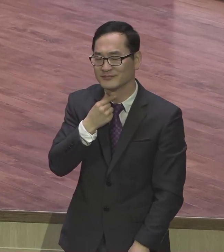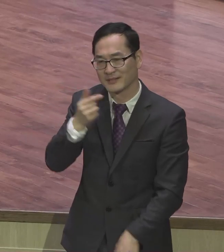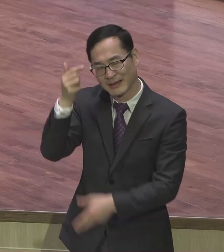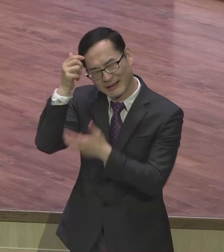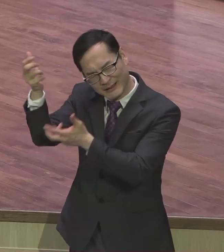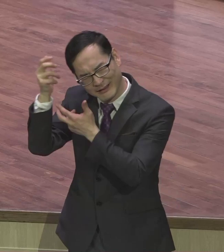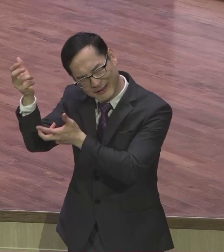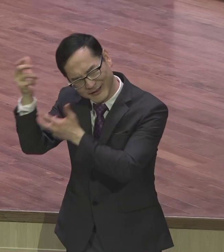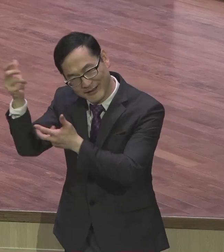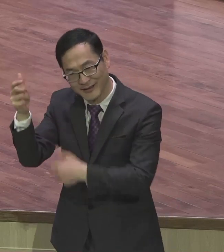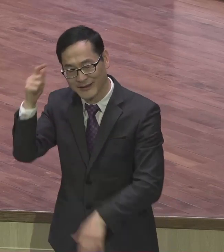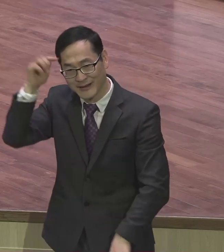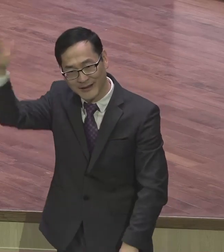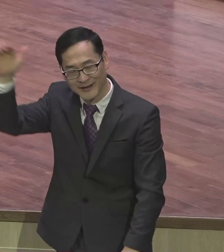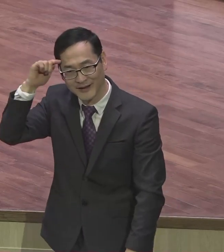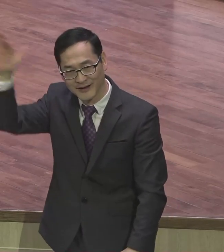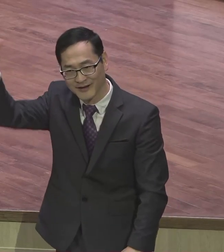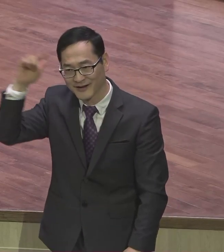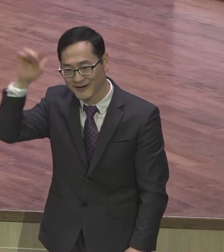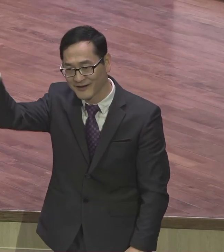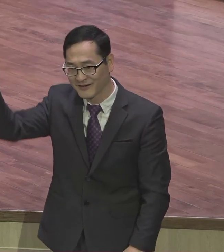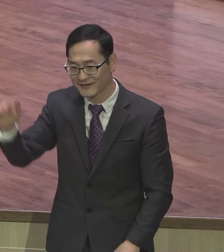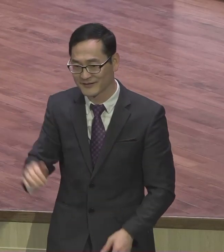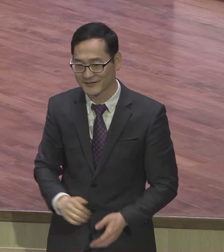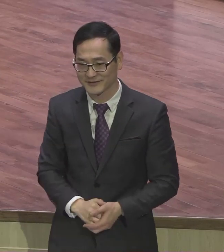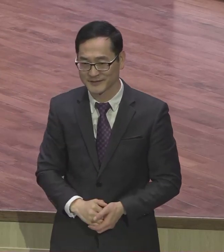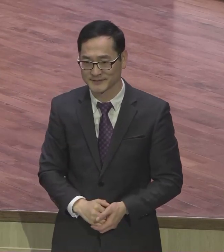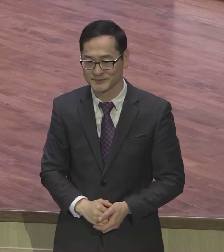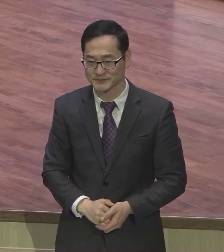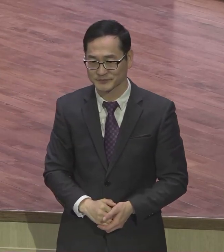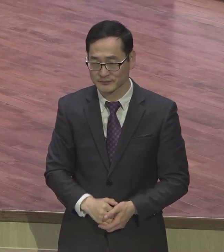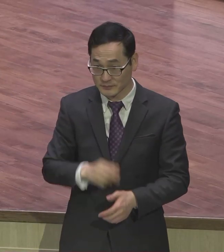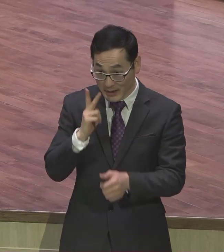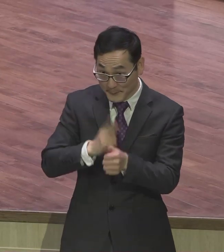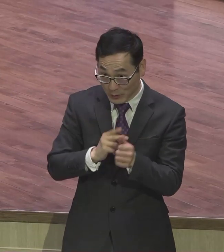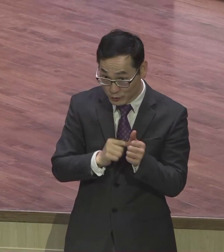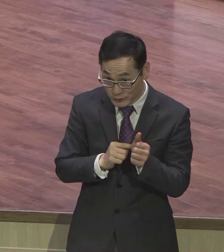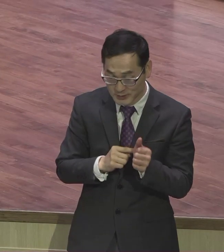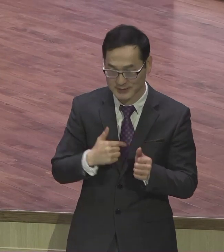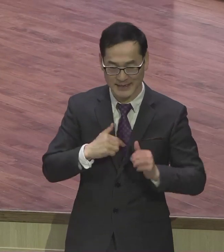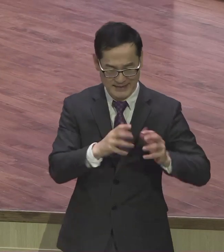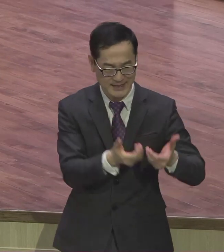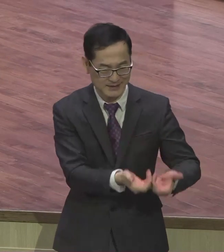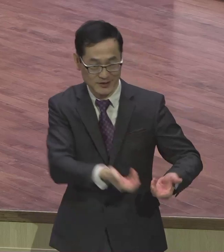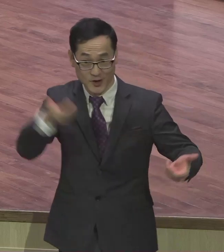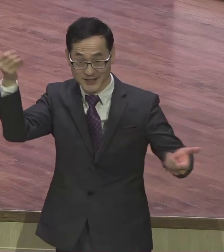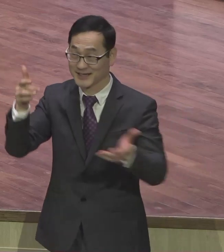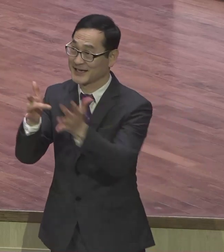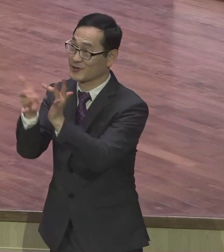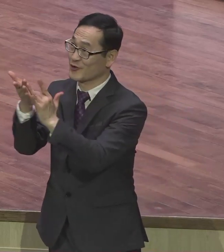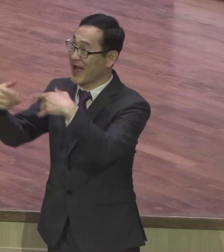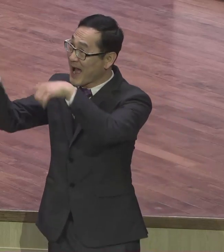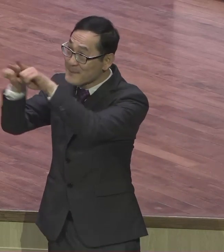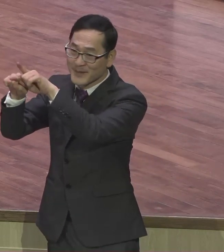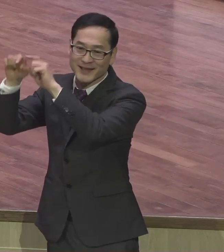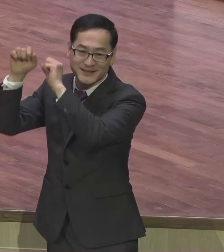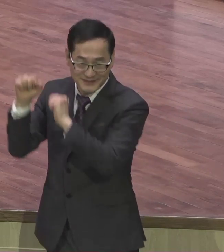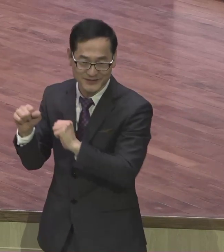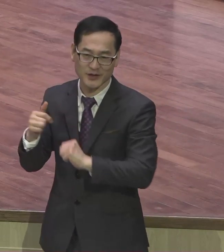보면 23절에 오면 사도 바울은요 자신이 세상을 떠나서 그리스도와 함께 있는 것이 훨씬 좋은